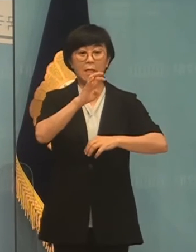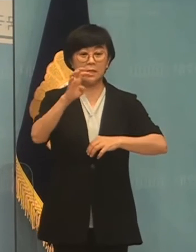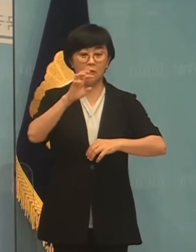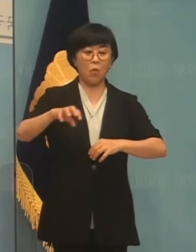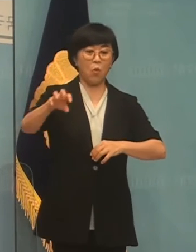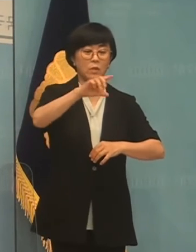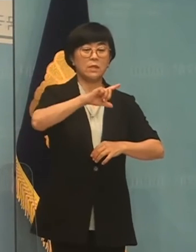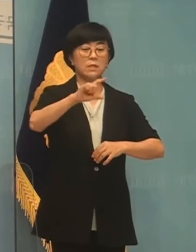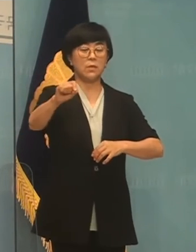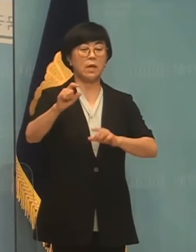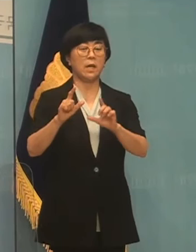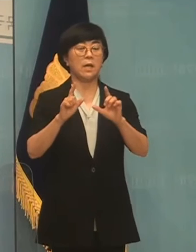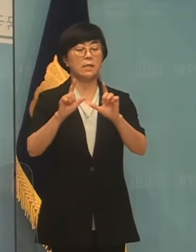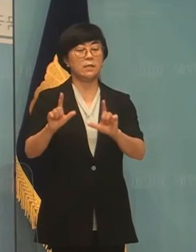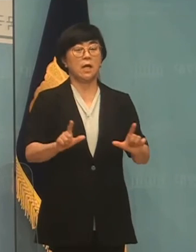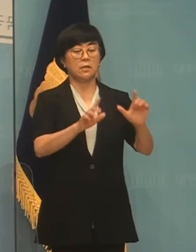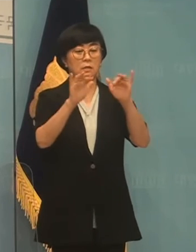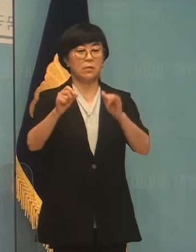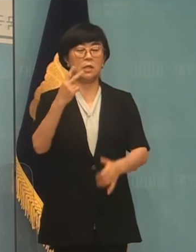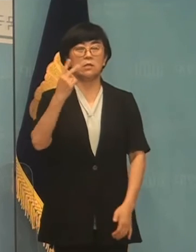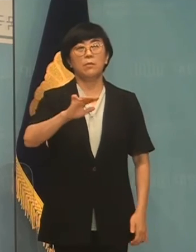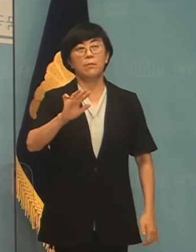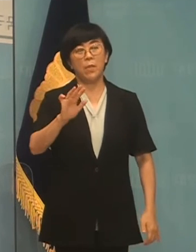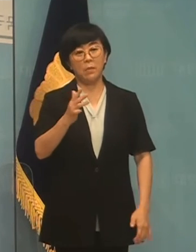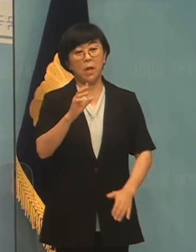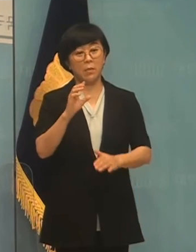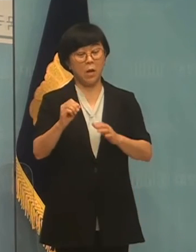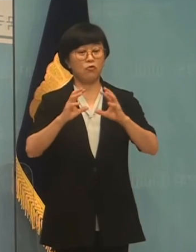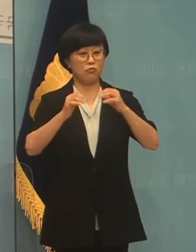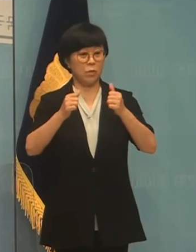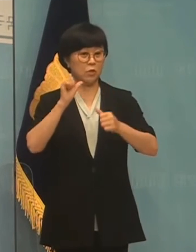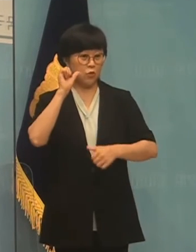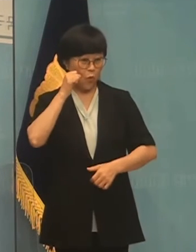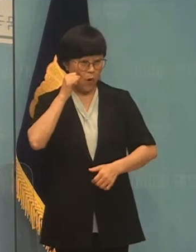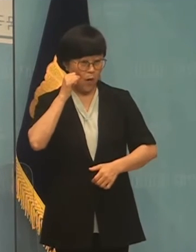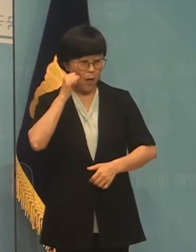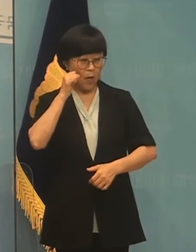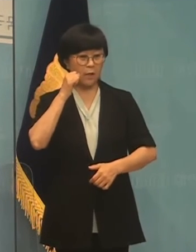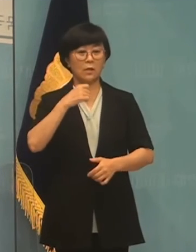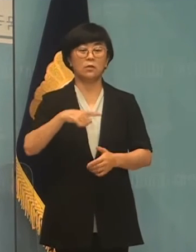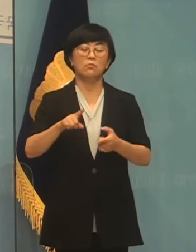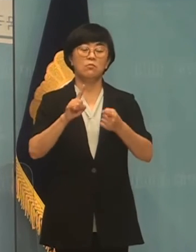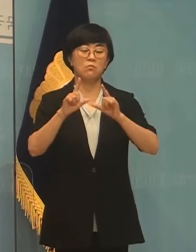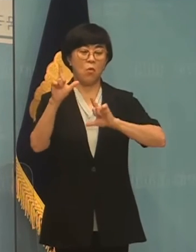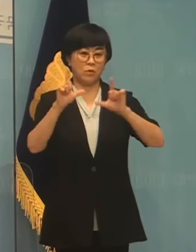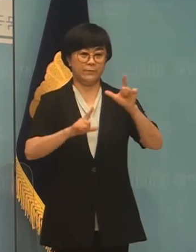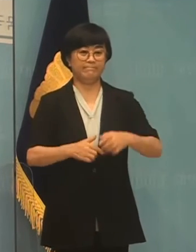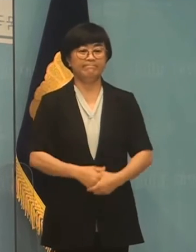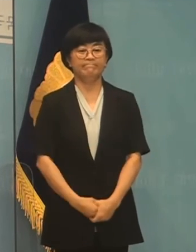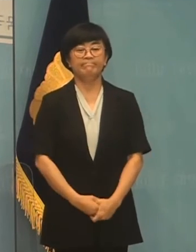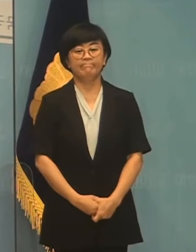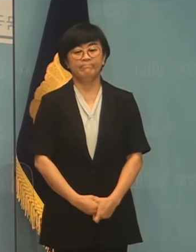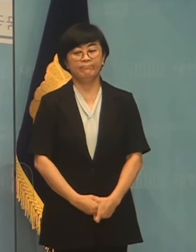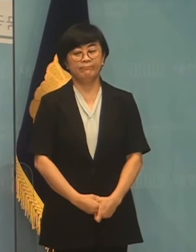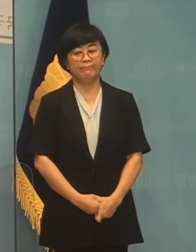지방에 사는 2.800만 우리 국민들을 우롱하고 기만한 처사라고 볼 수 밖에 있습니다.